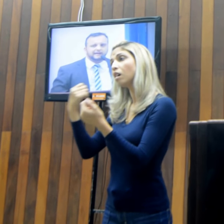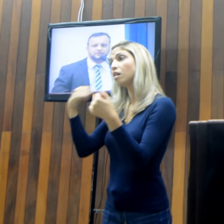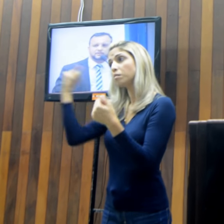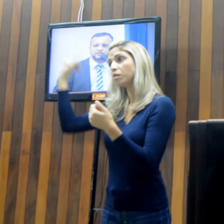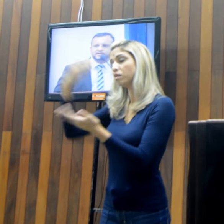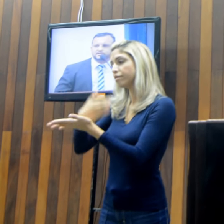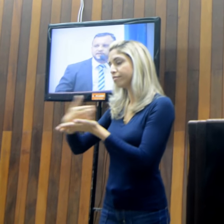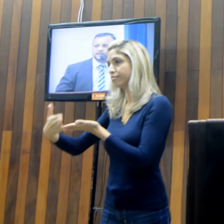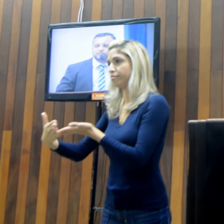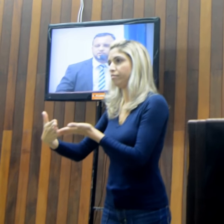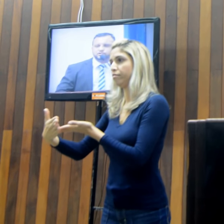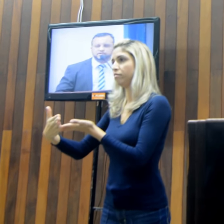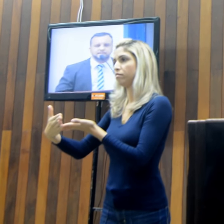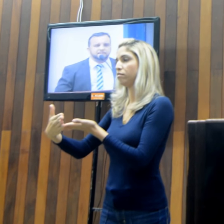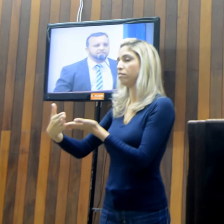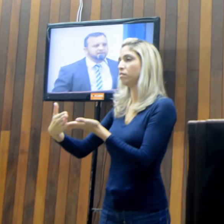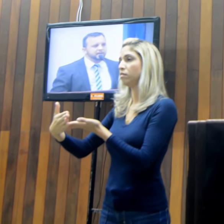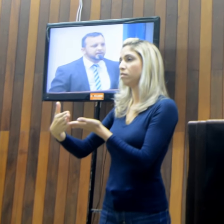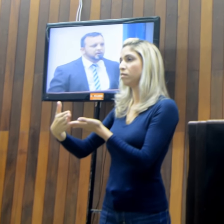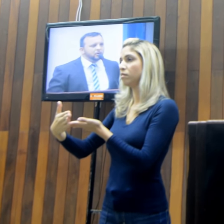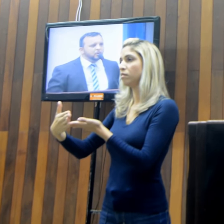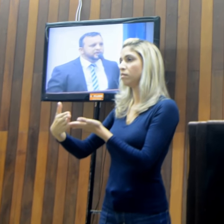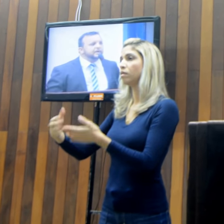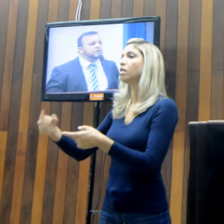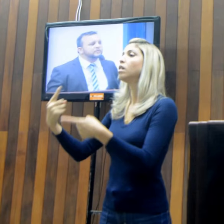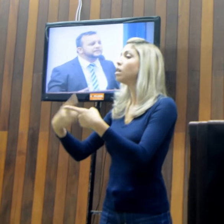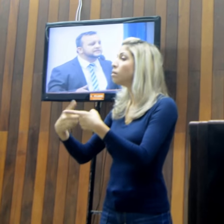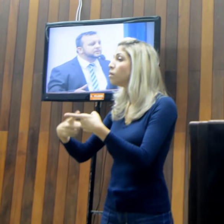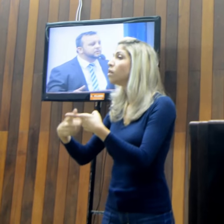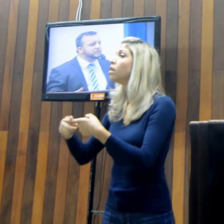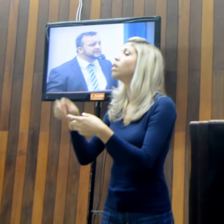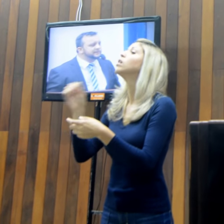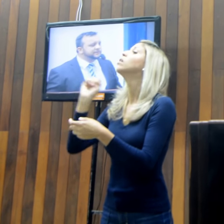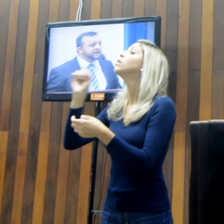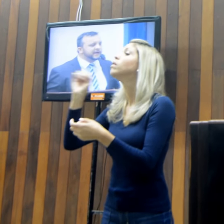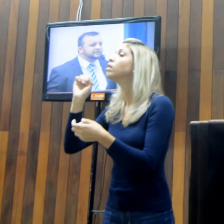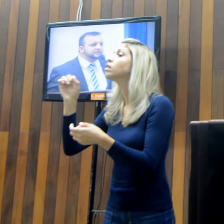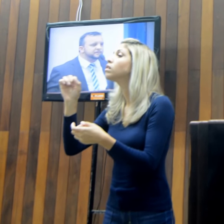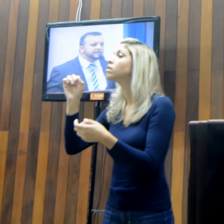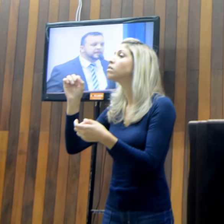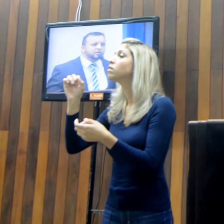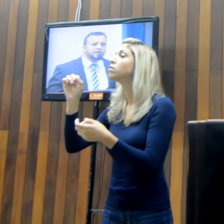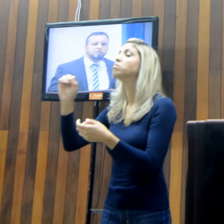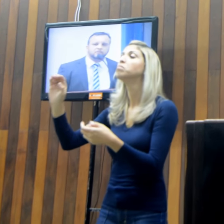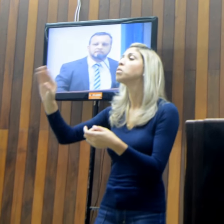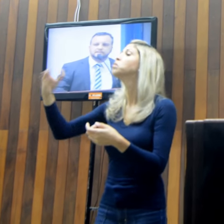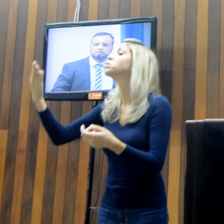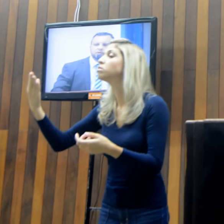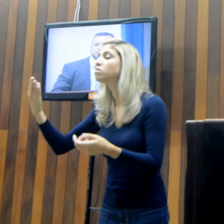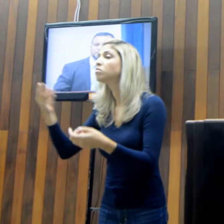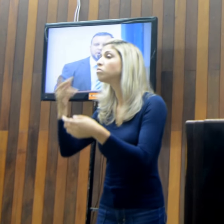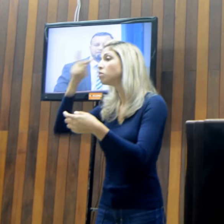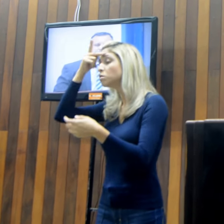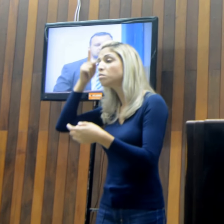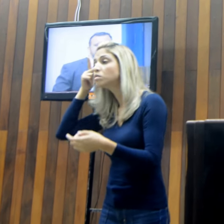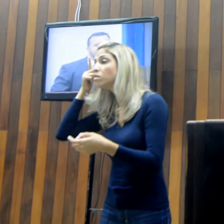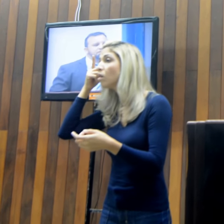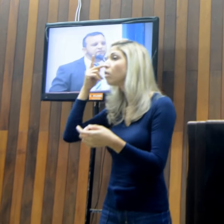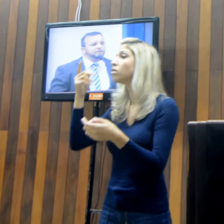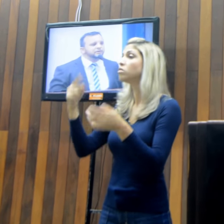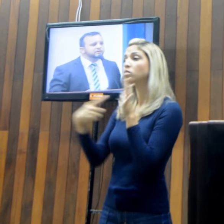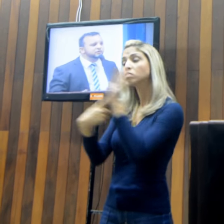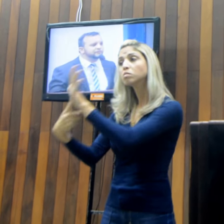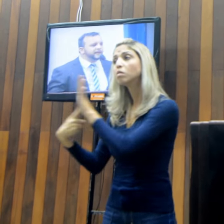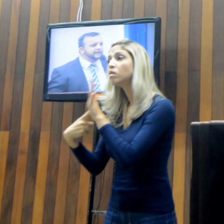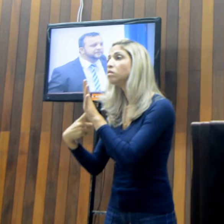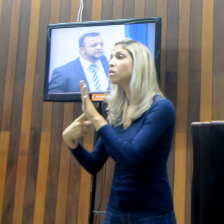revelado, que não esteja em segredo de justiça, o que aconteceu com os investigados, o que aconteceu com as provas, quais